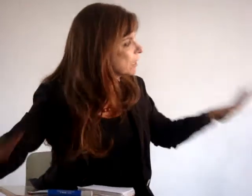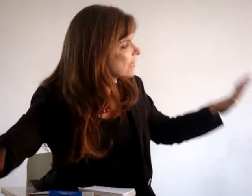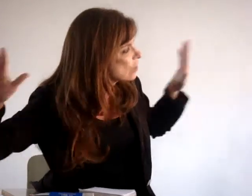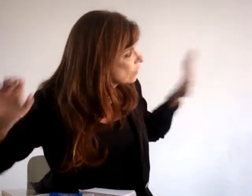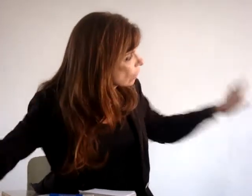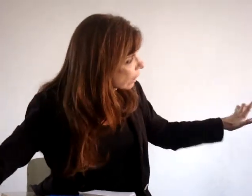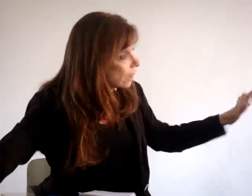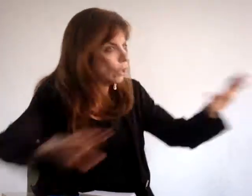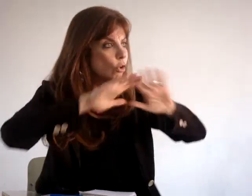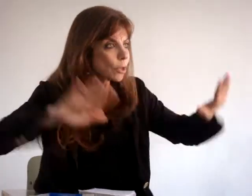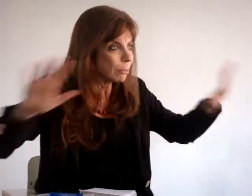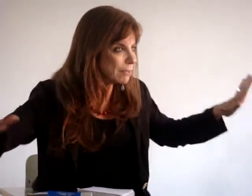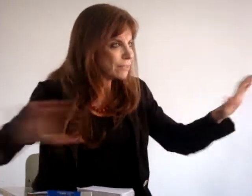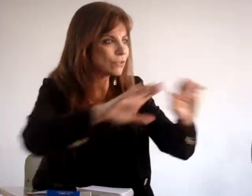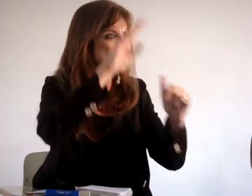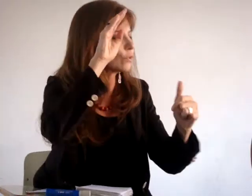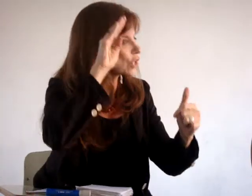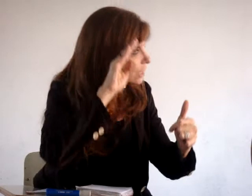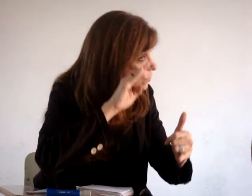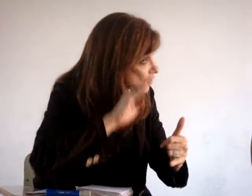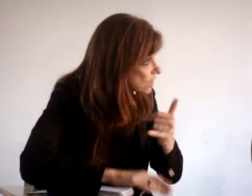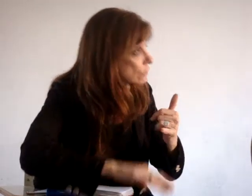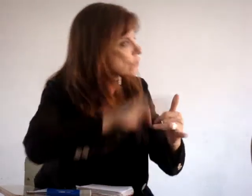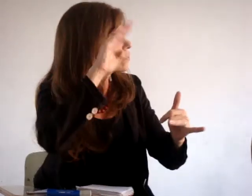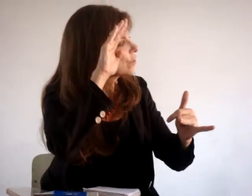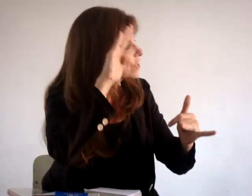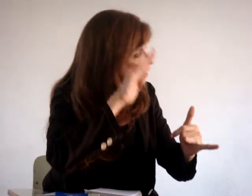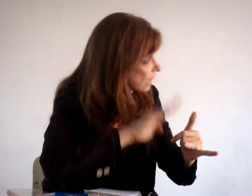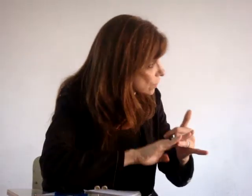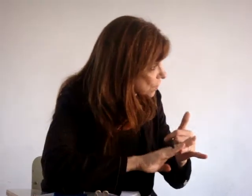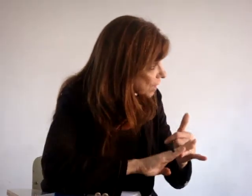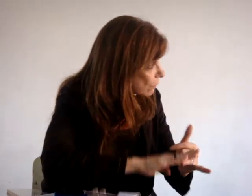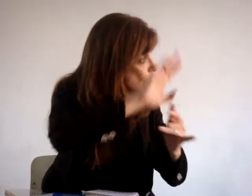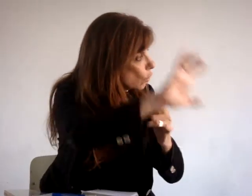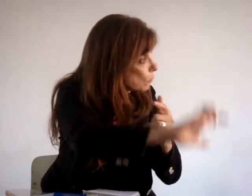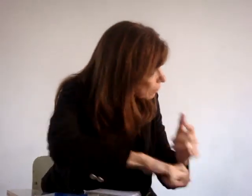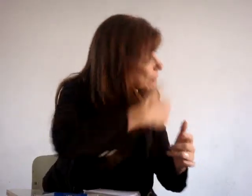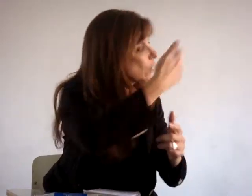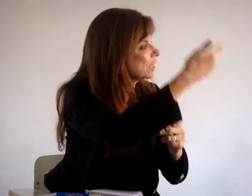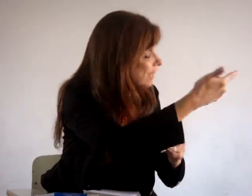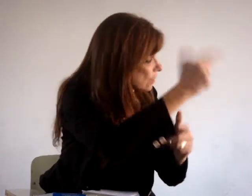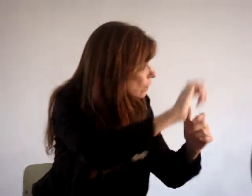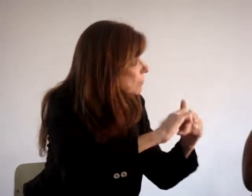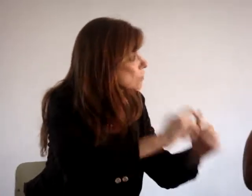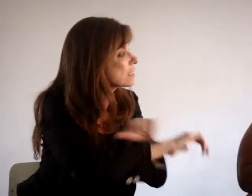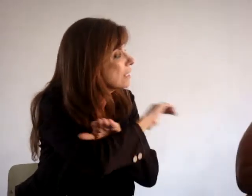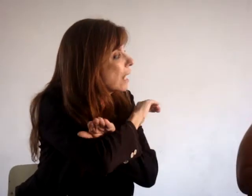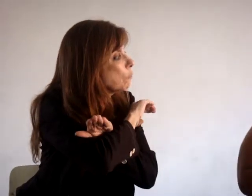humanidade é droga. O problema ali não se discute classe social, não se discute desigualdade social. O problema da humanidade. Então ela passou a ser o